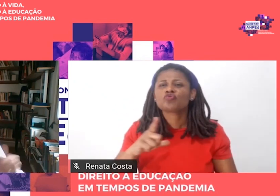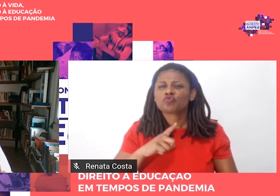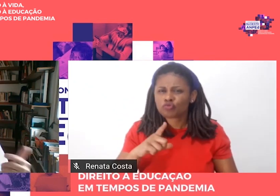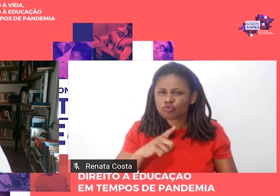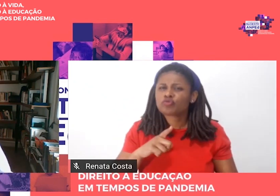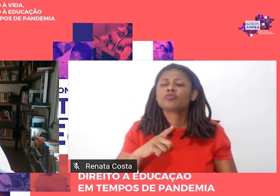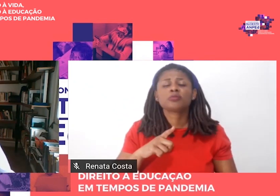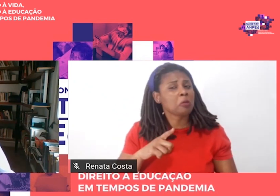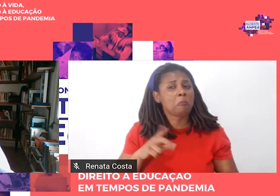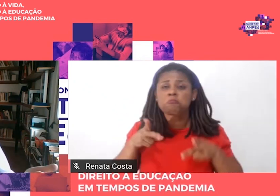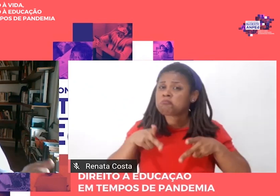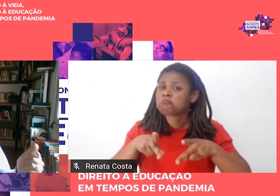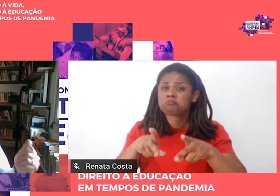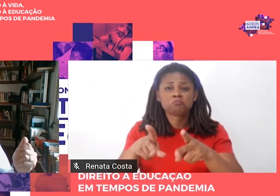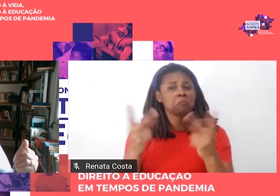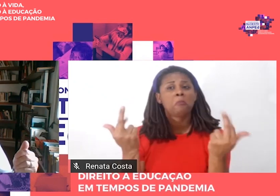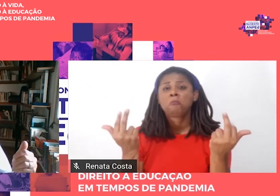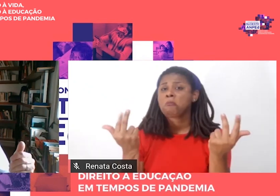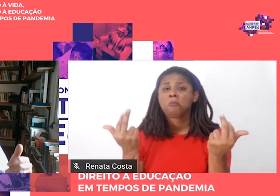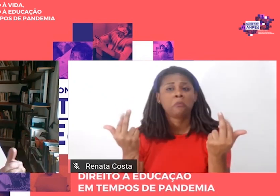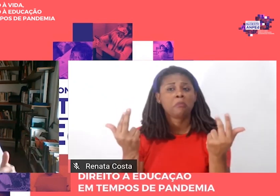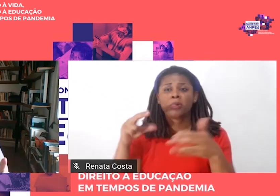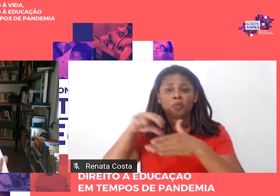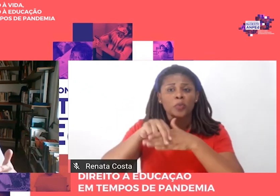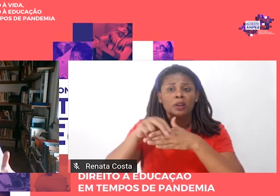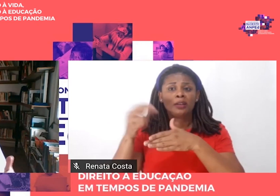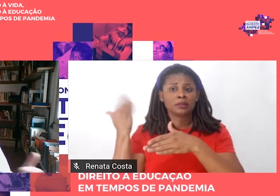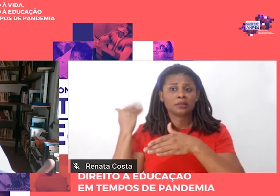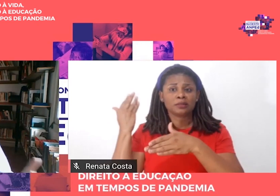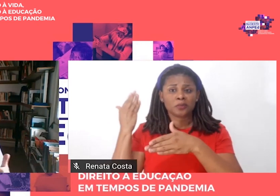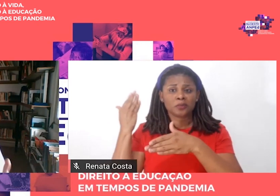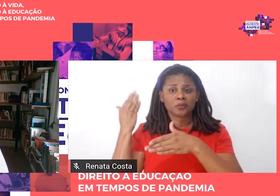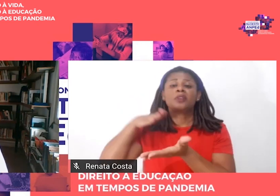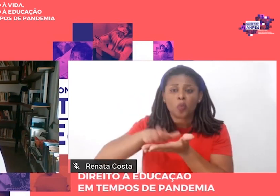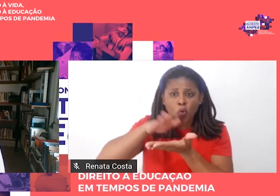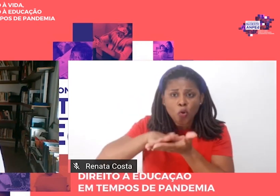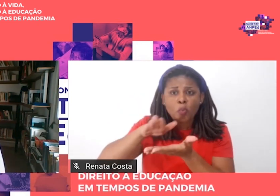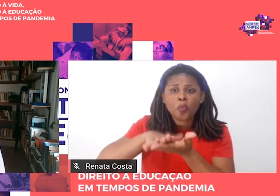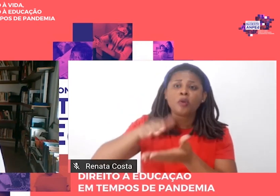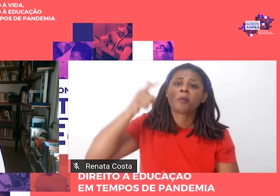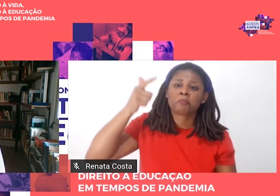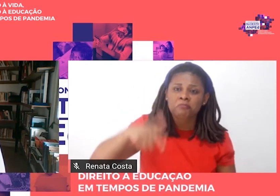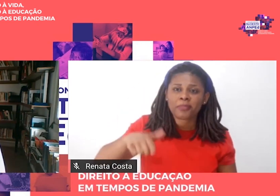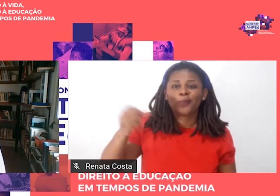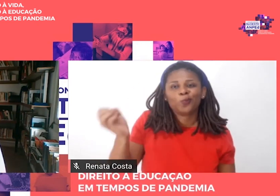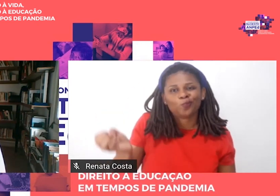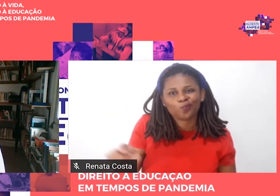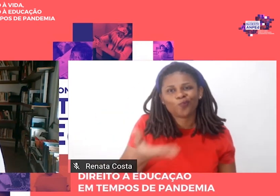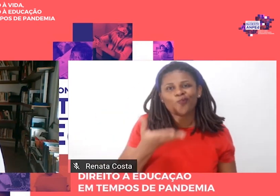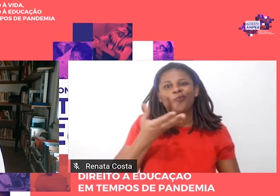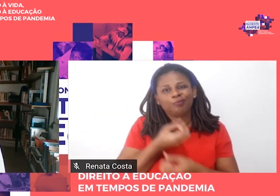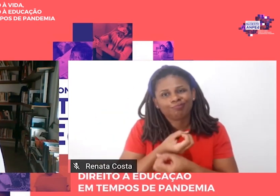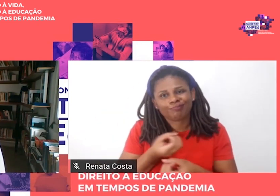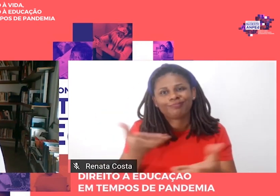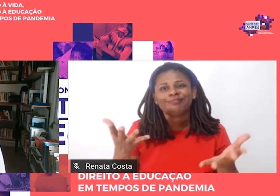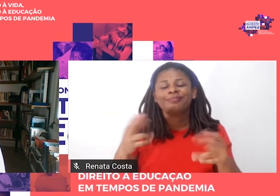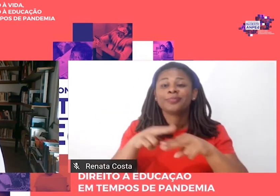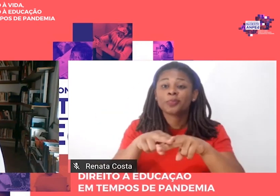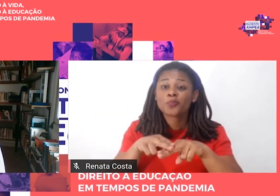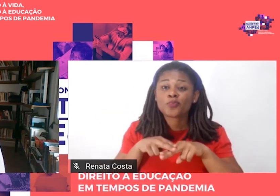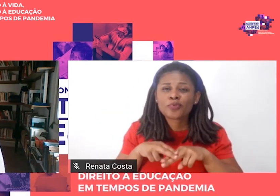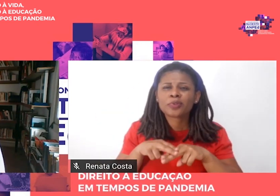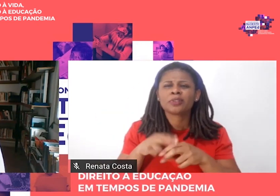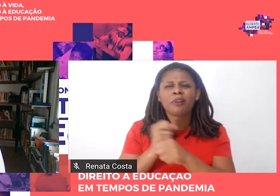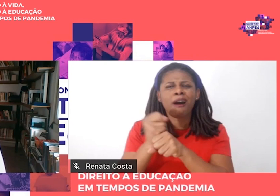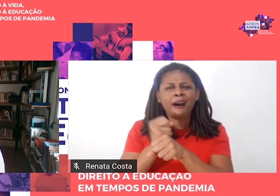daquela mesma edição. Então, é por isso que nos últimos anos,